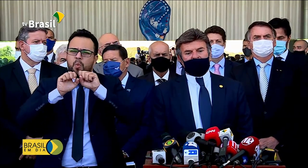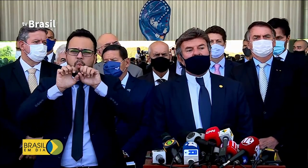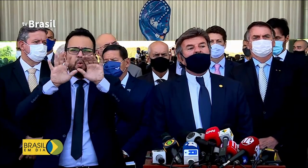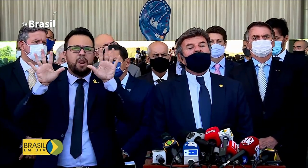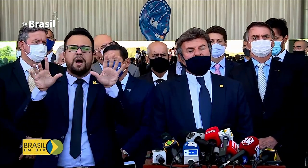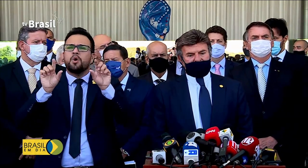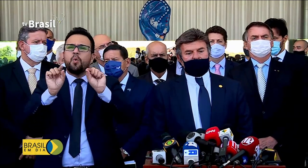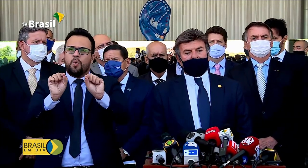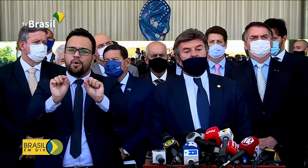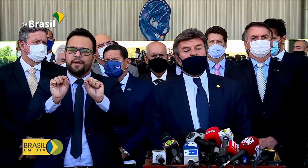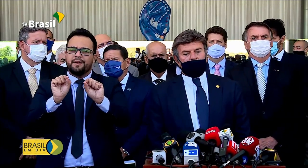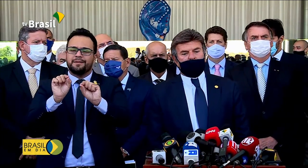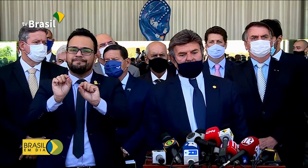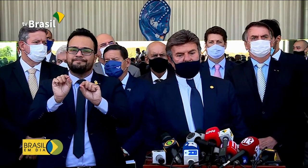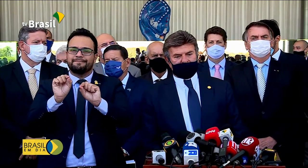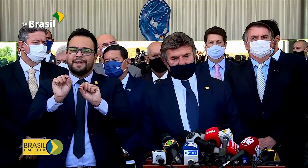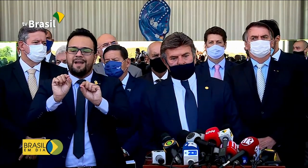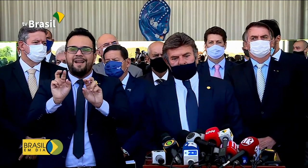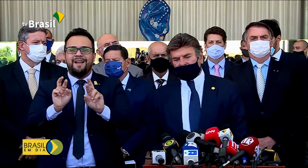muito importante, exemplo e esperança.